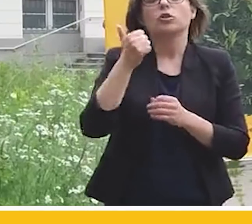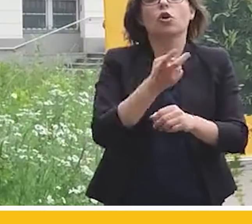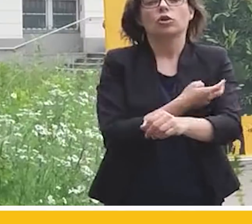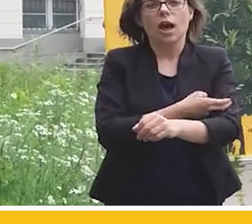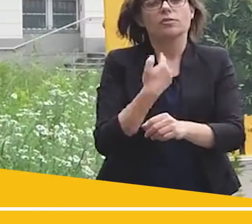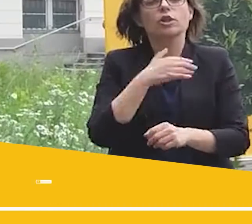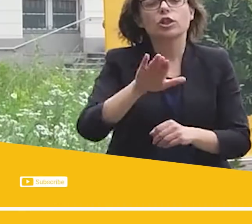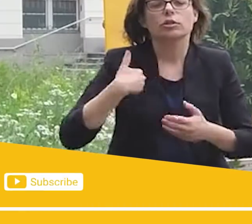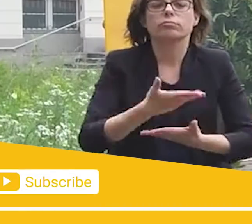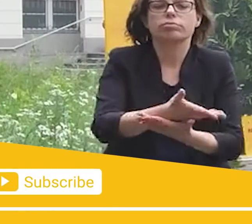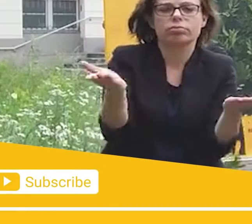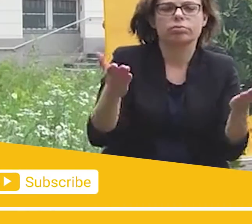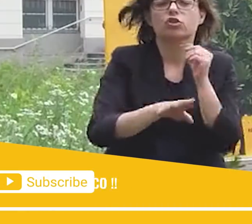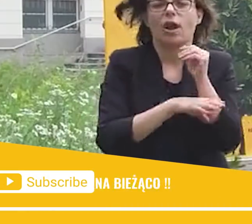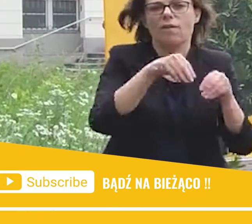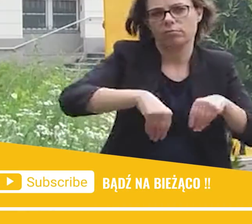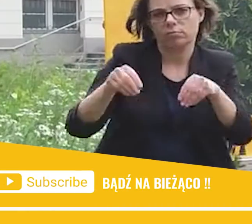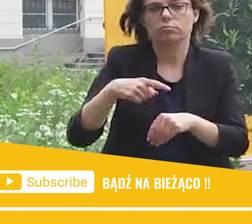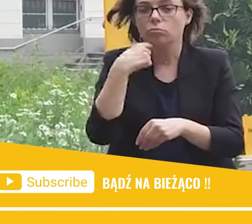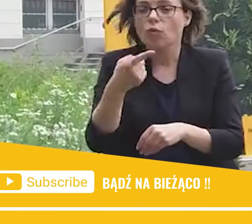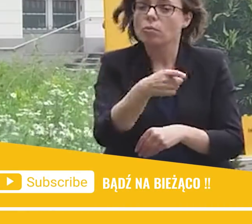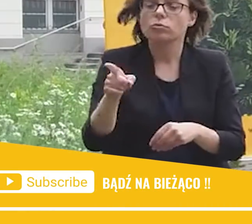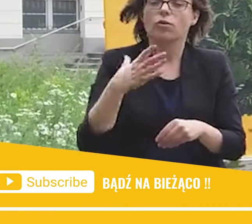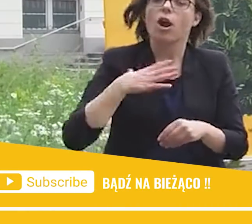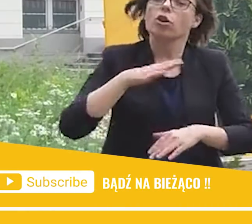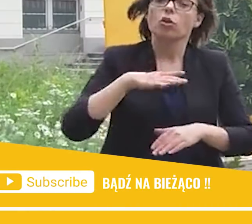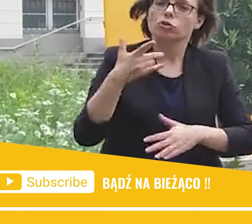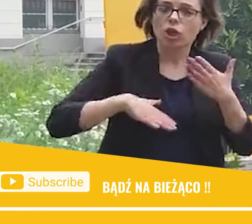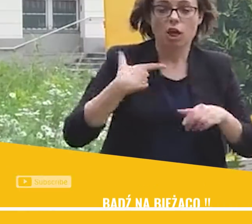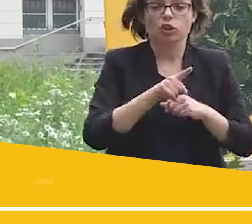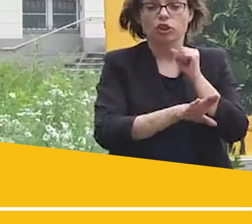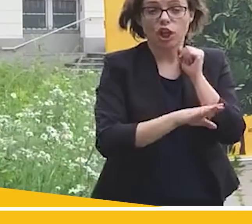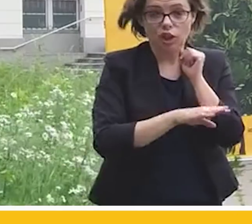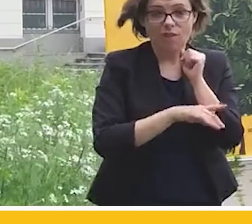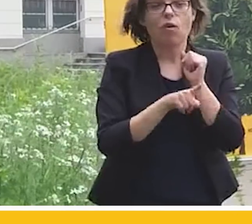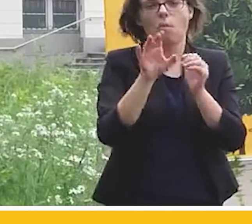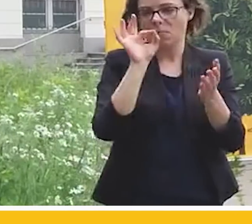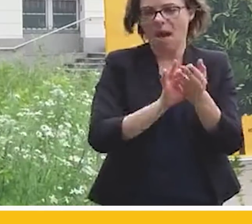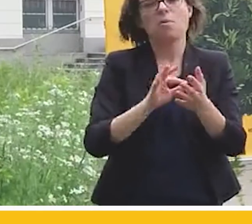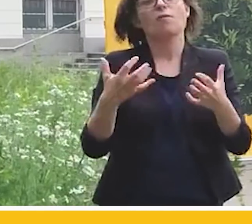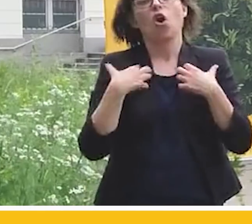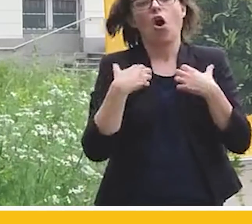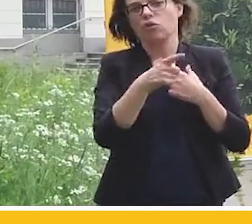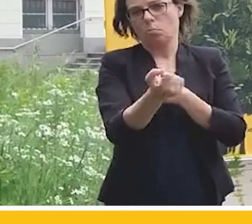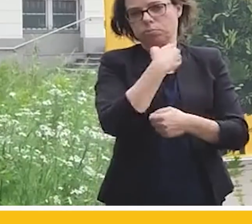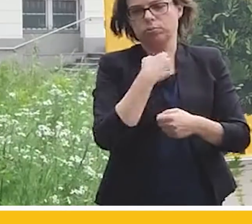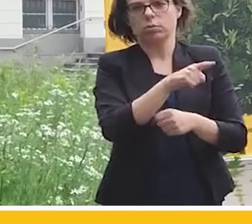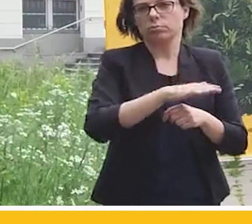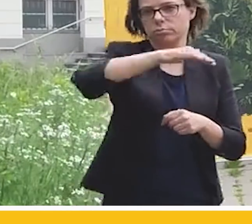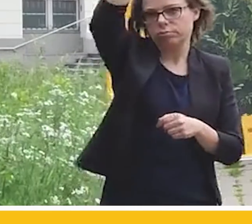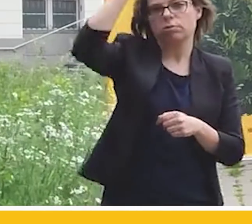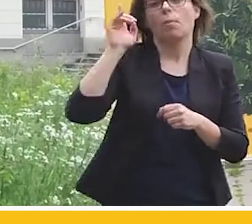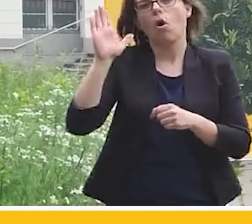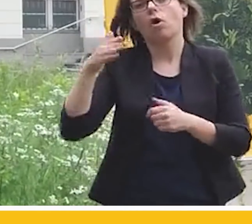mówiąc im o tym, żeby cieszyły się z tego, że to drzewo pewnie przerośnie nas wszystkich, że przeżyje nas wszystkich. Będzie dziedzictwem, które zostawimy